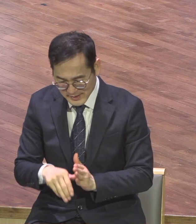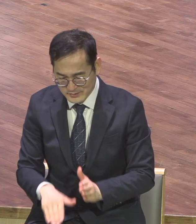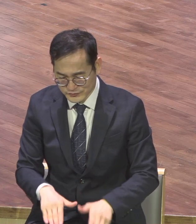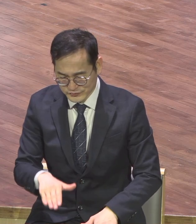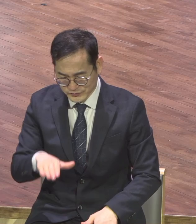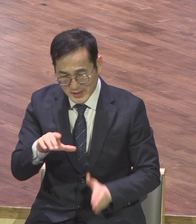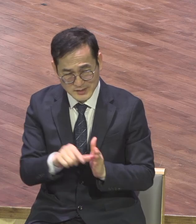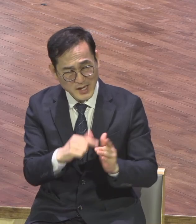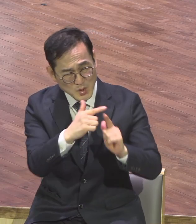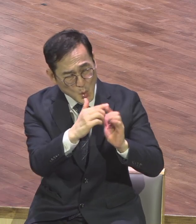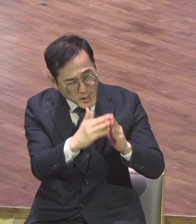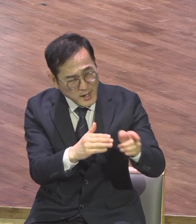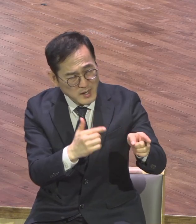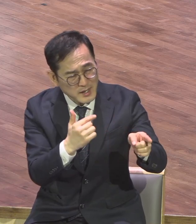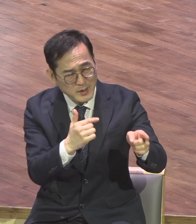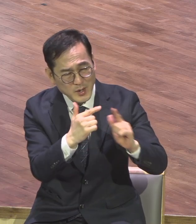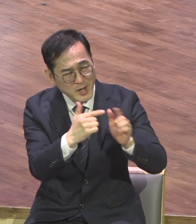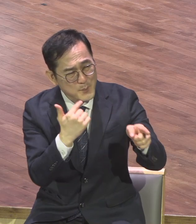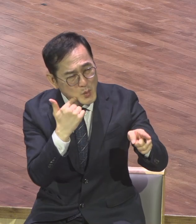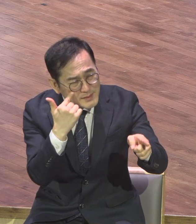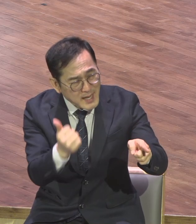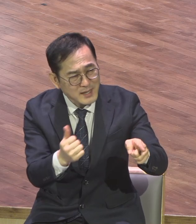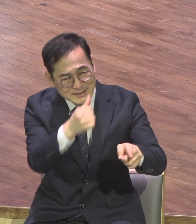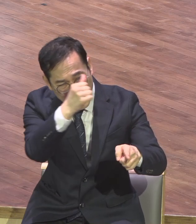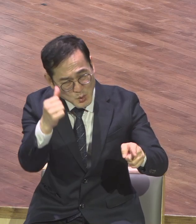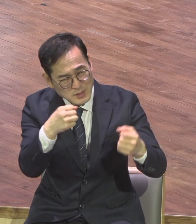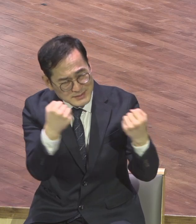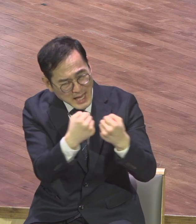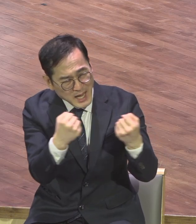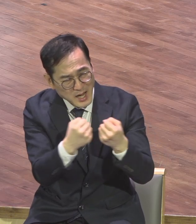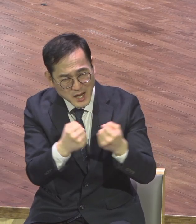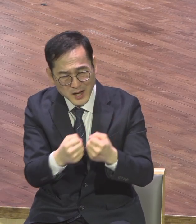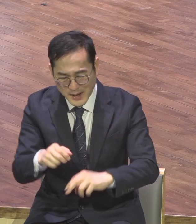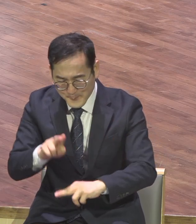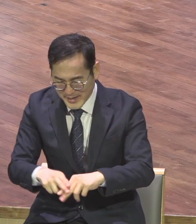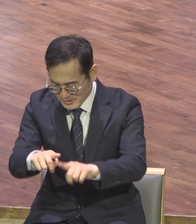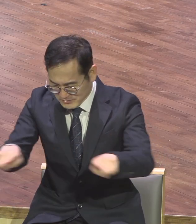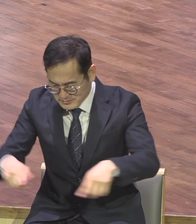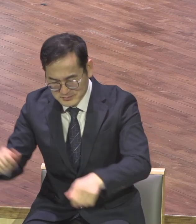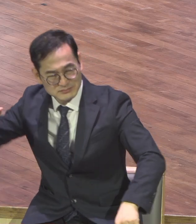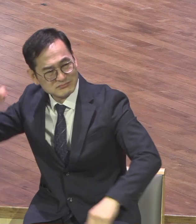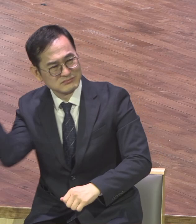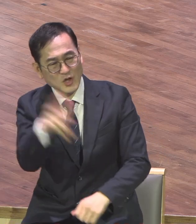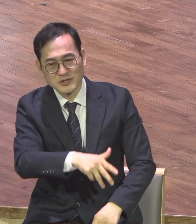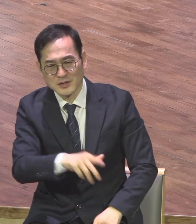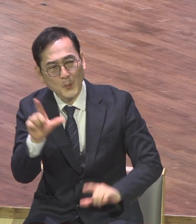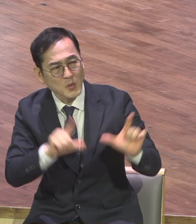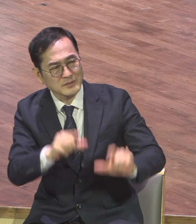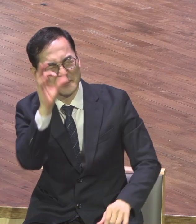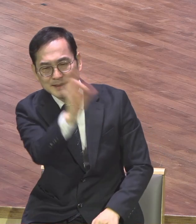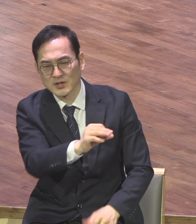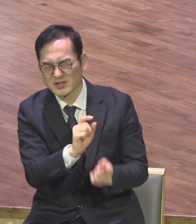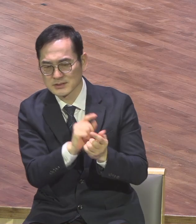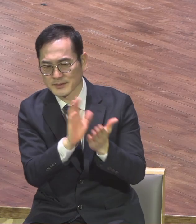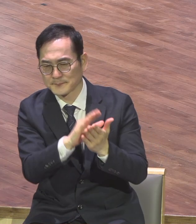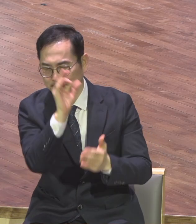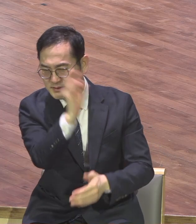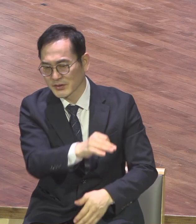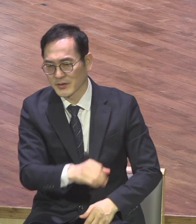장로끼리 서로 싸우면서 방석이 날아가는 것을 많이 보았고 그래서 우리 모태신앙들은요 절대 목사